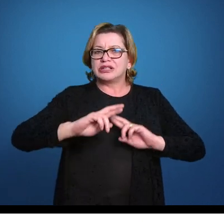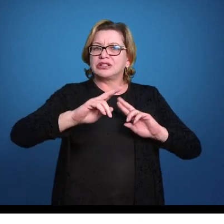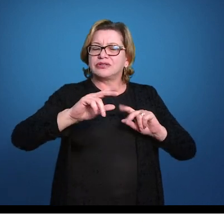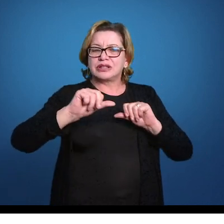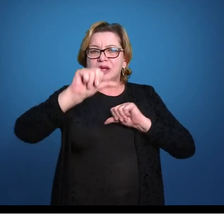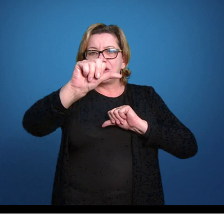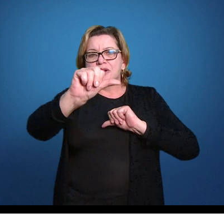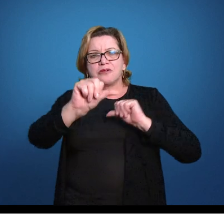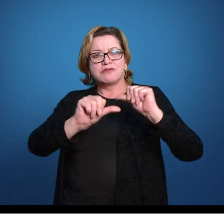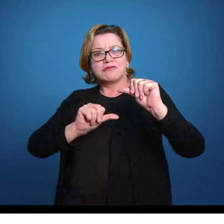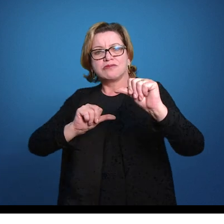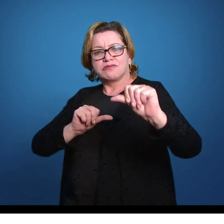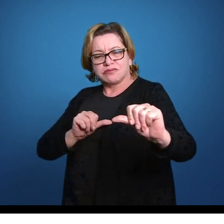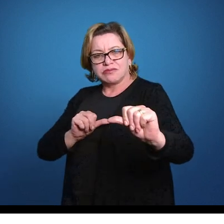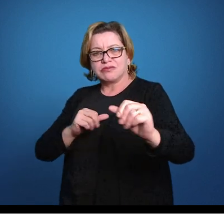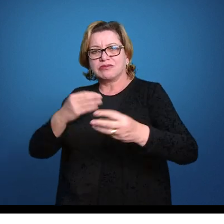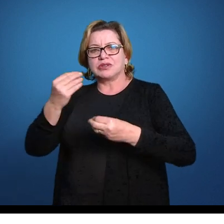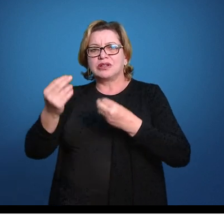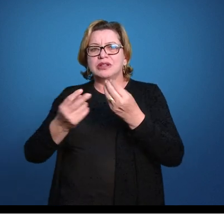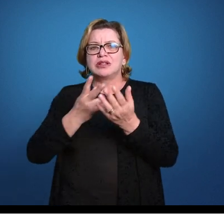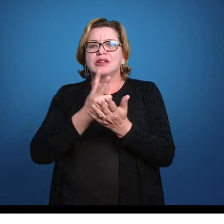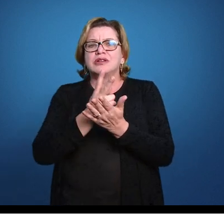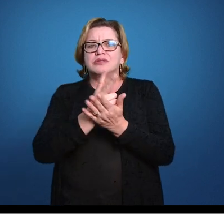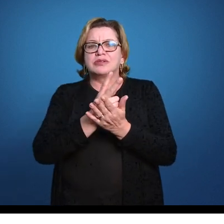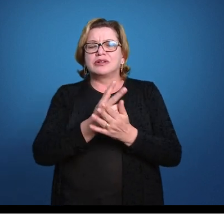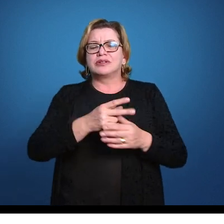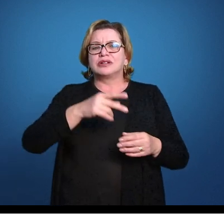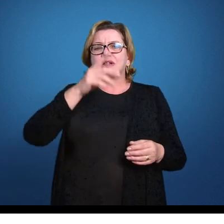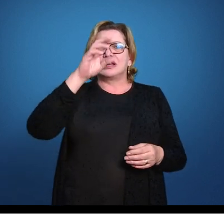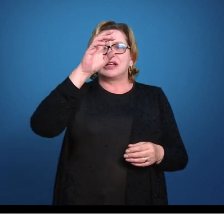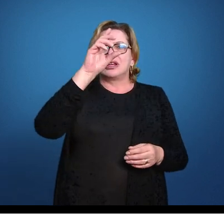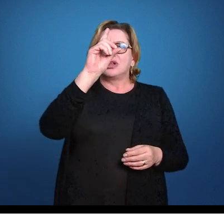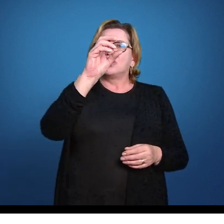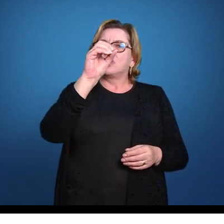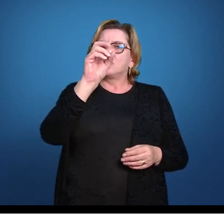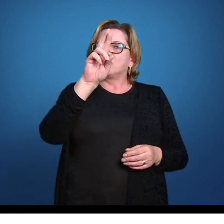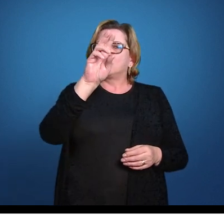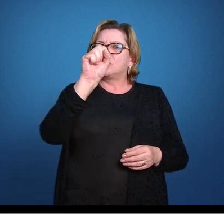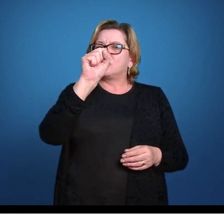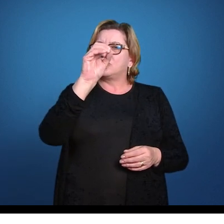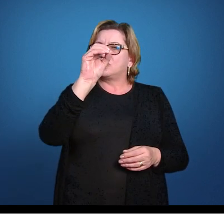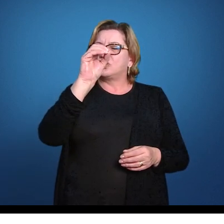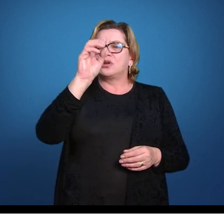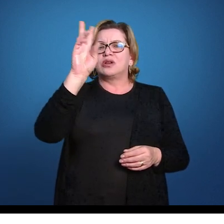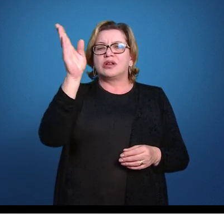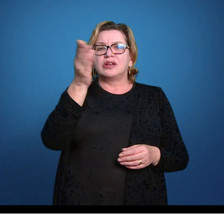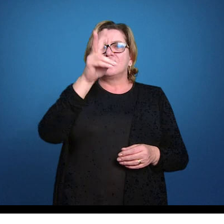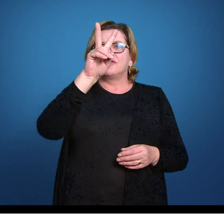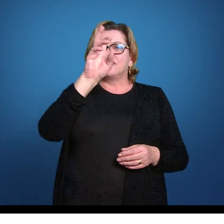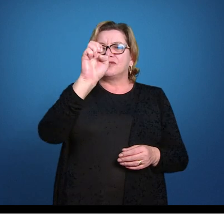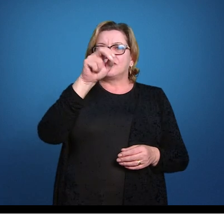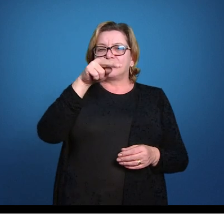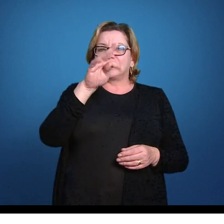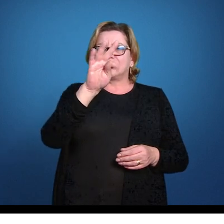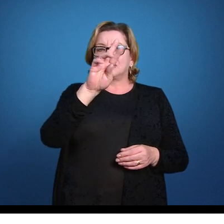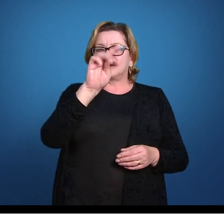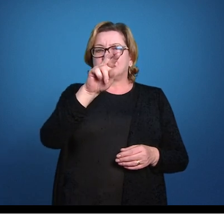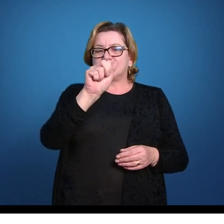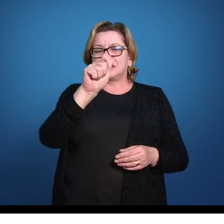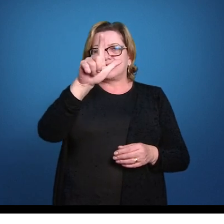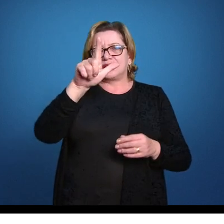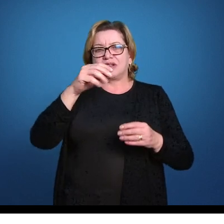aqui ao longo do eixo dorso-ventral desse animal, a estruturação interna dele. Então nos animais